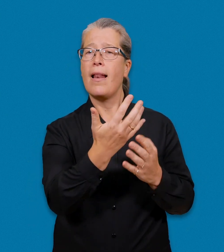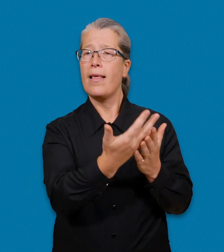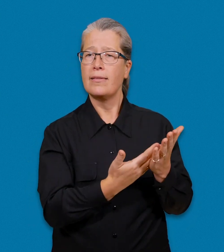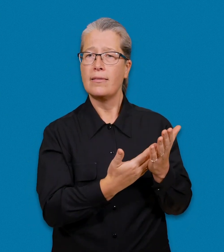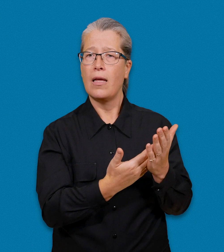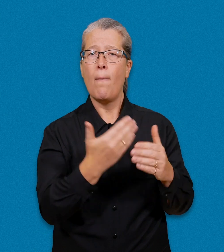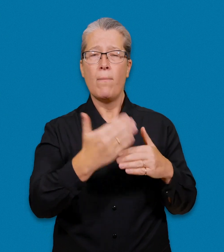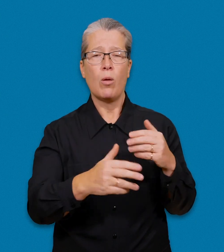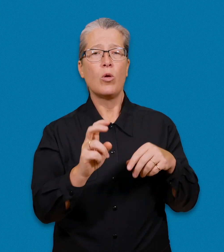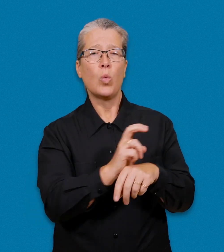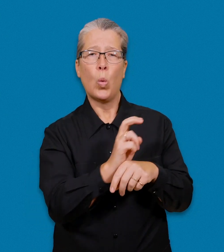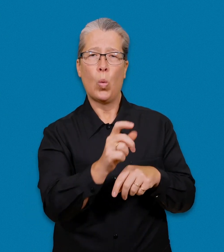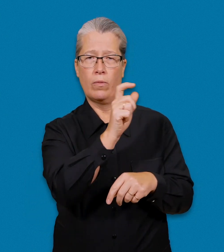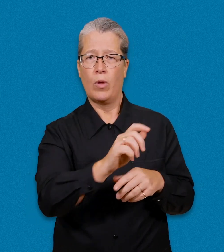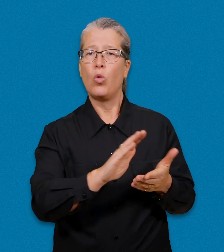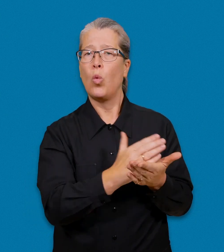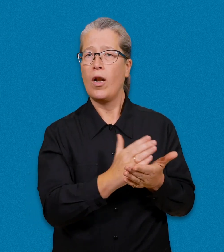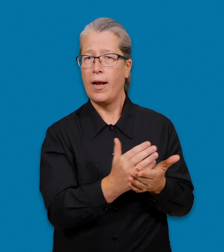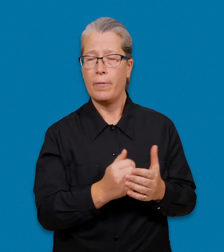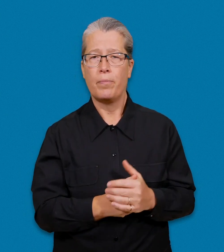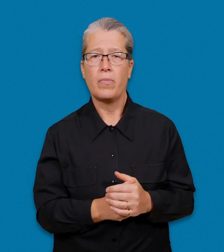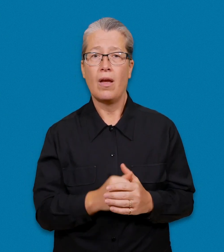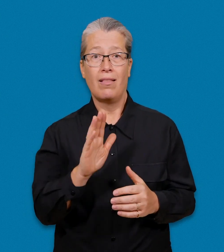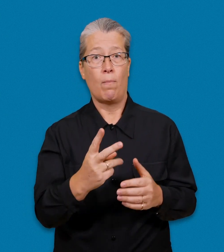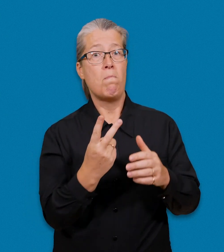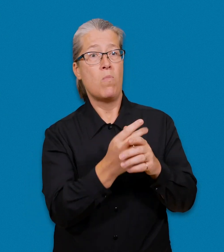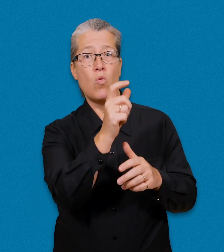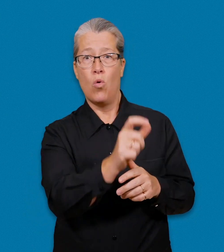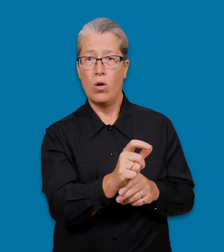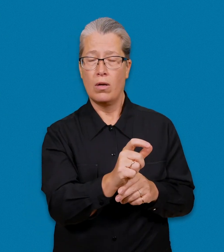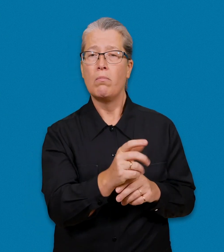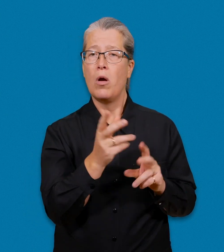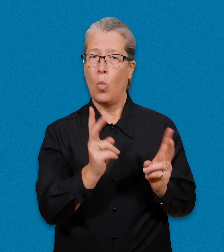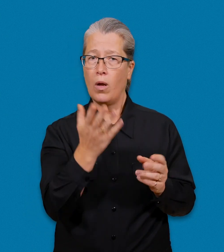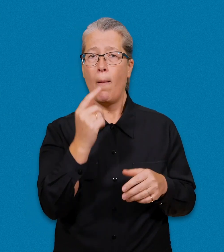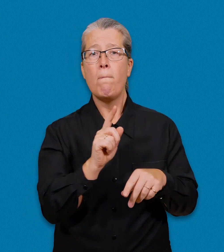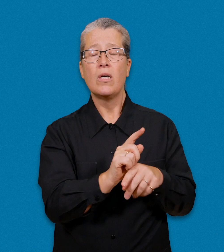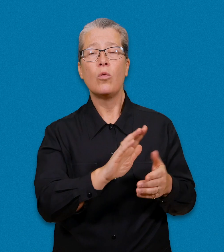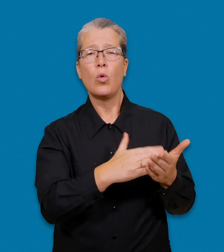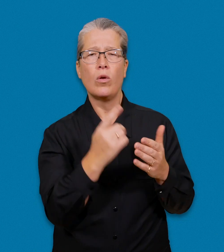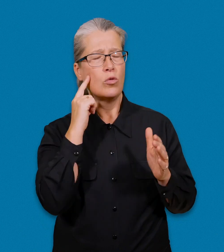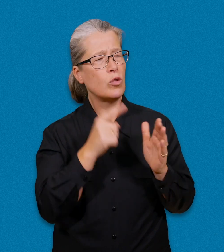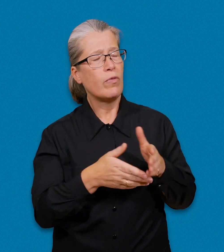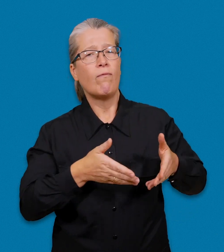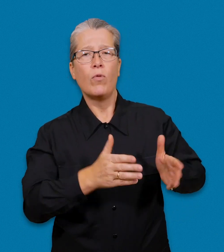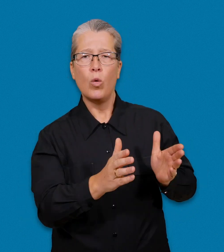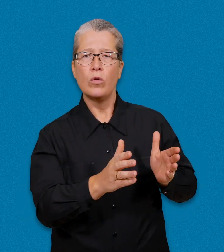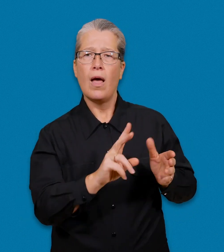För en förelossning kan en beredskapslista med kjorhavande tolkar göras upp för dig. Också din partner kan beställa en tolk för en